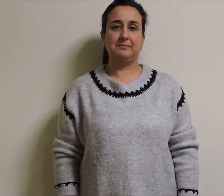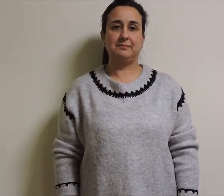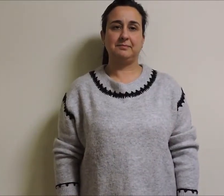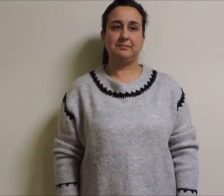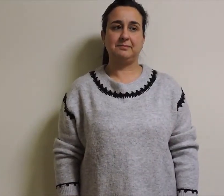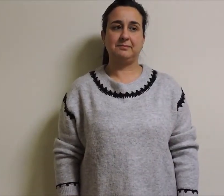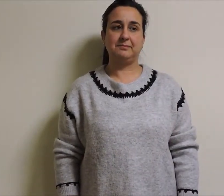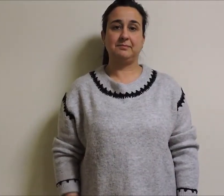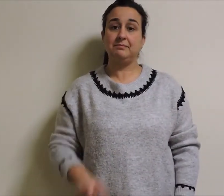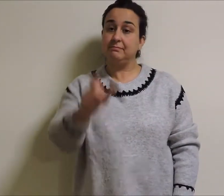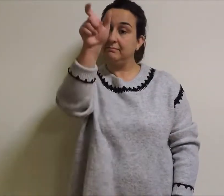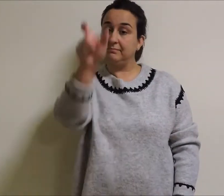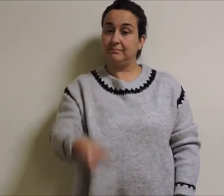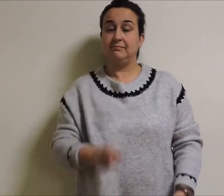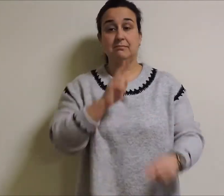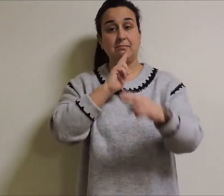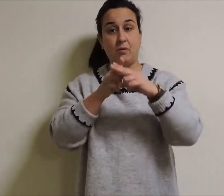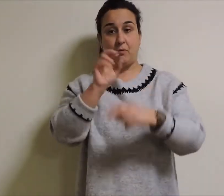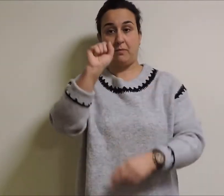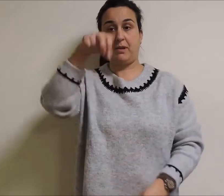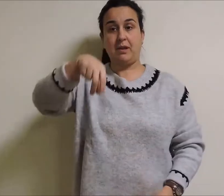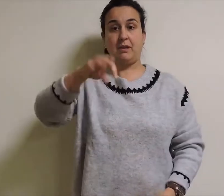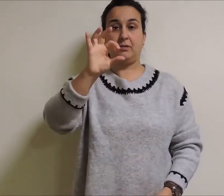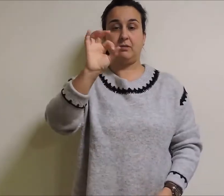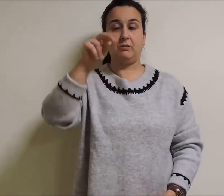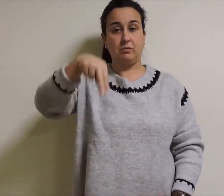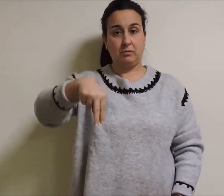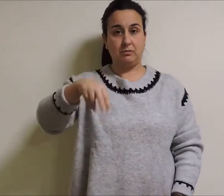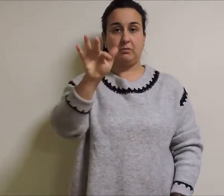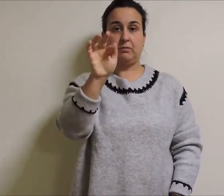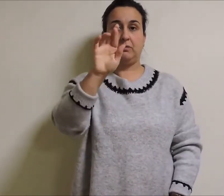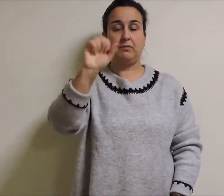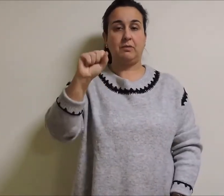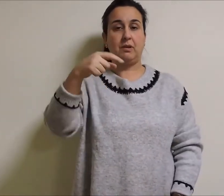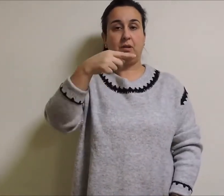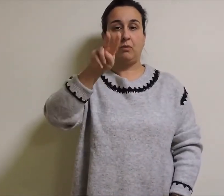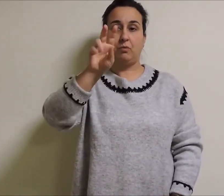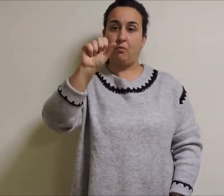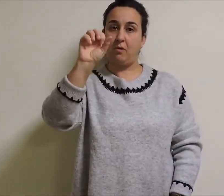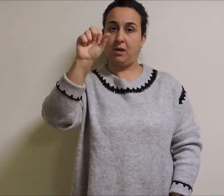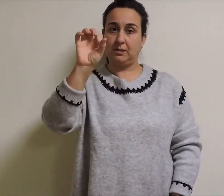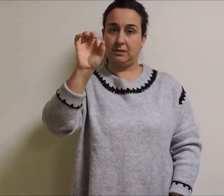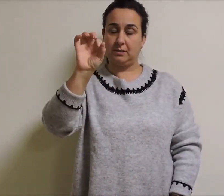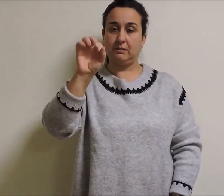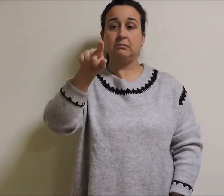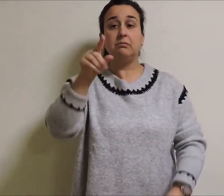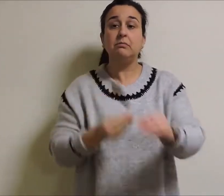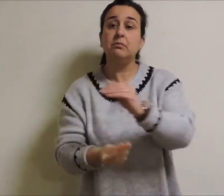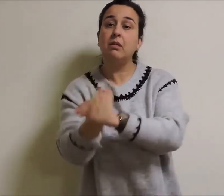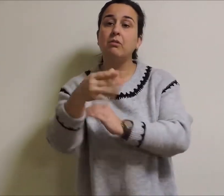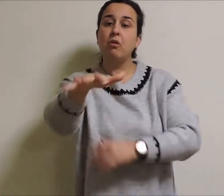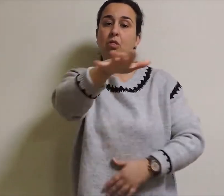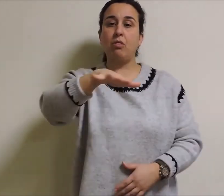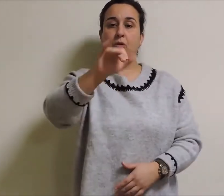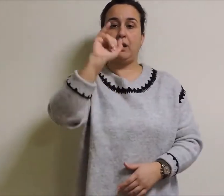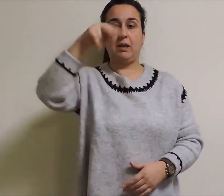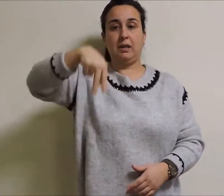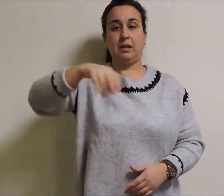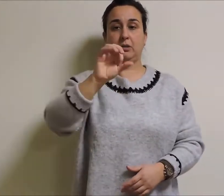Antón Fraguas naceu no lugar de Insuela, no